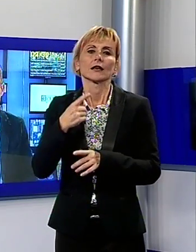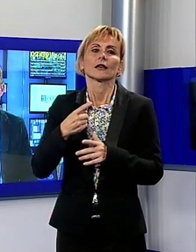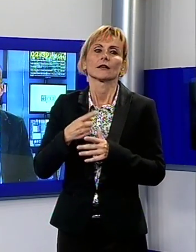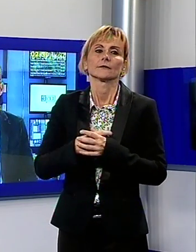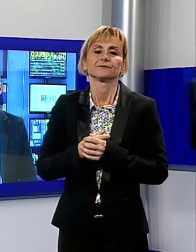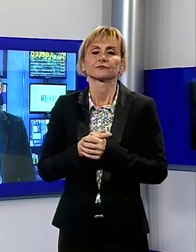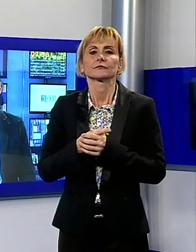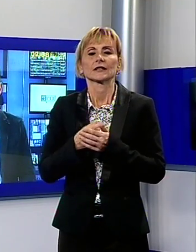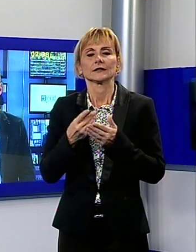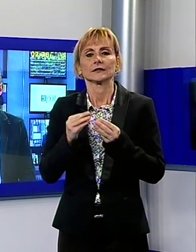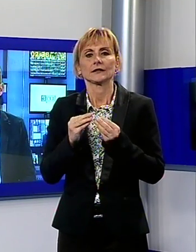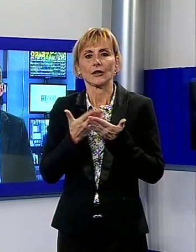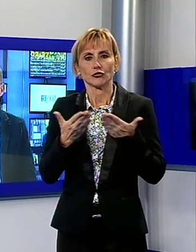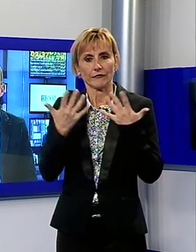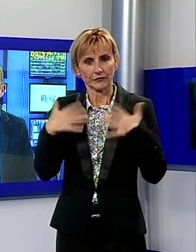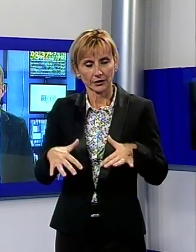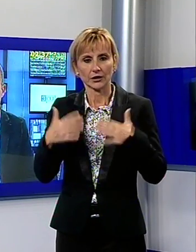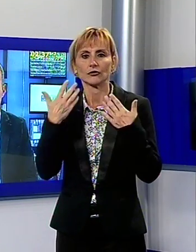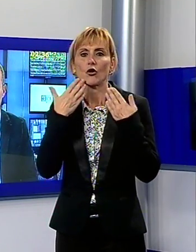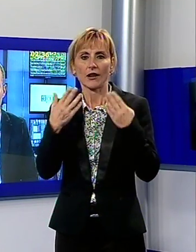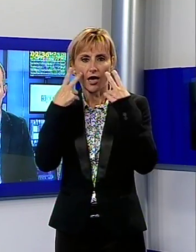È tutto per la cronaca, adesso la pubblicità è subito dopo lo sport.